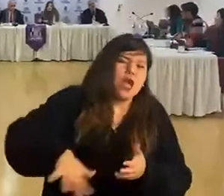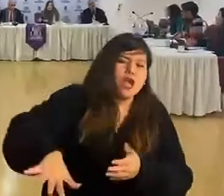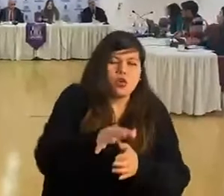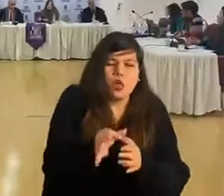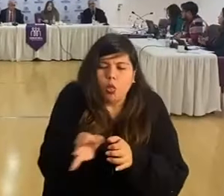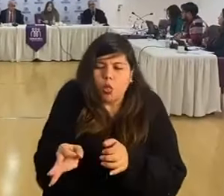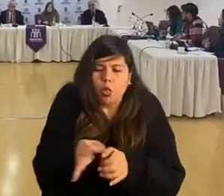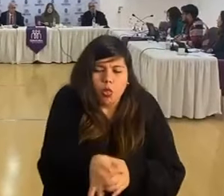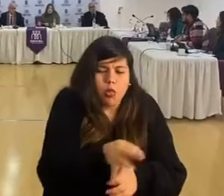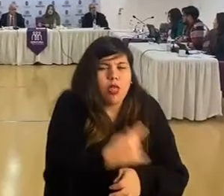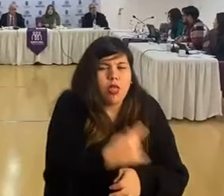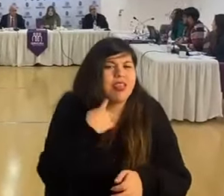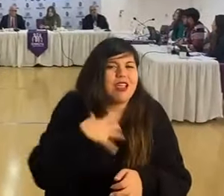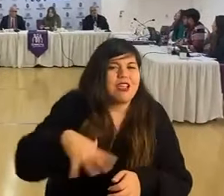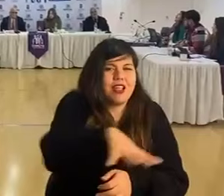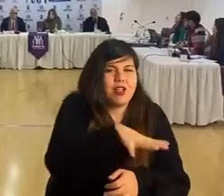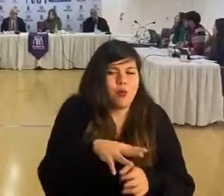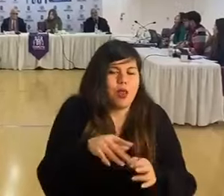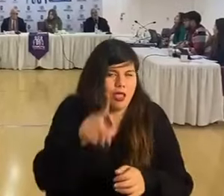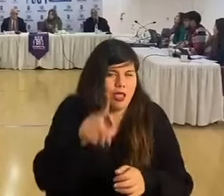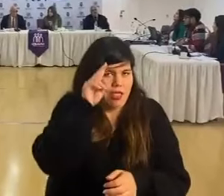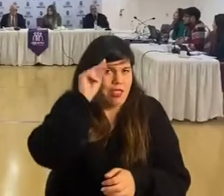macrozonas, que esa es la idea.